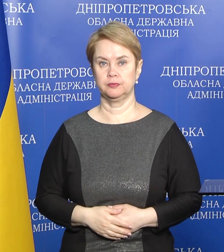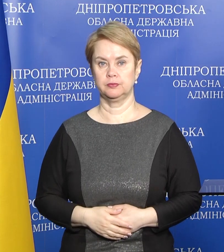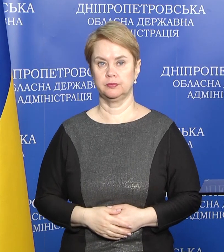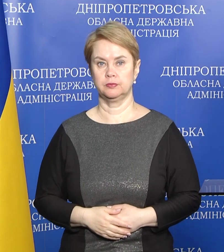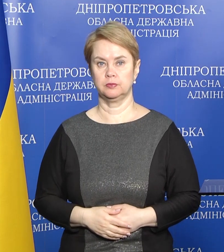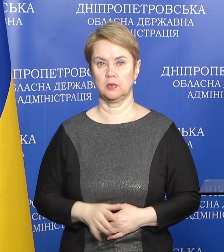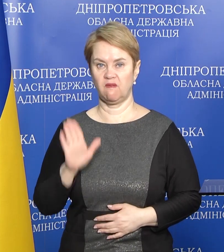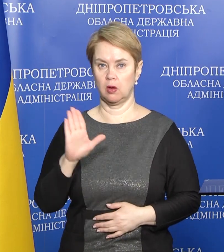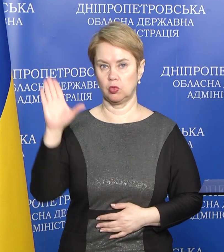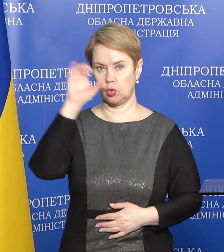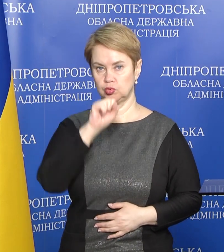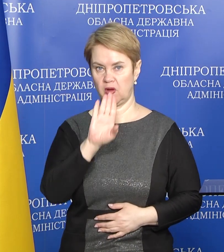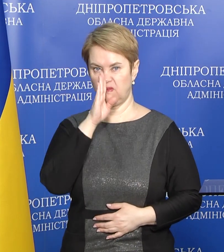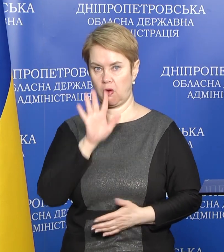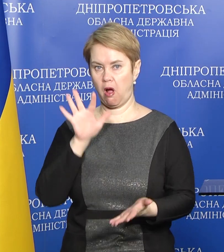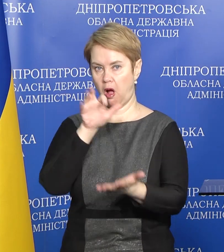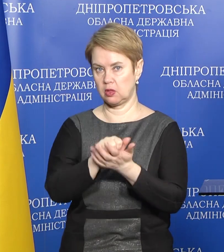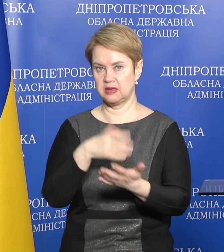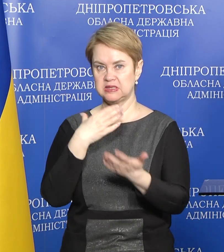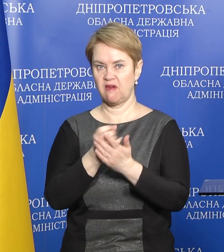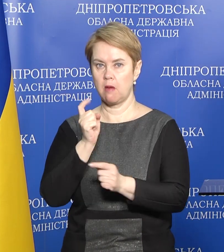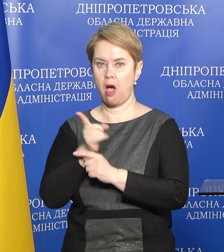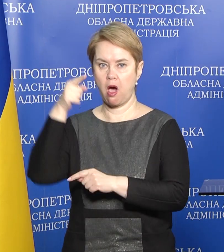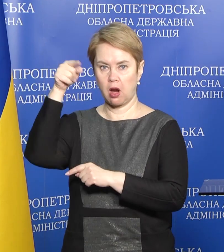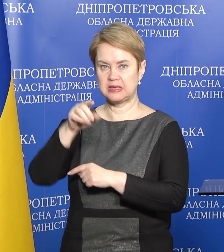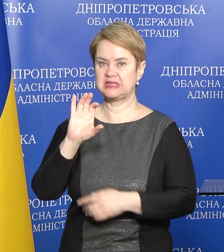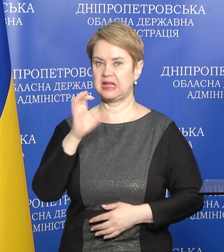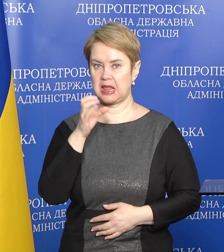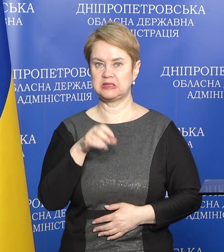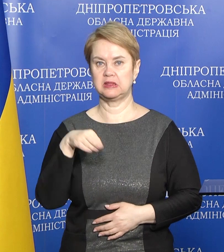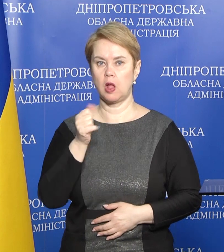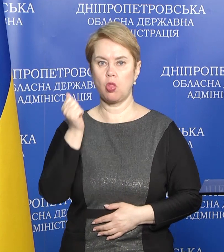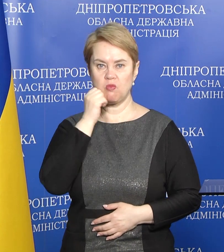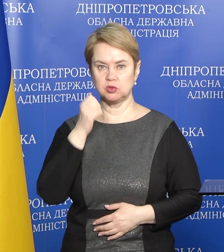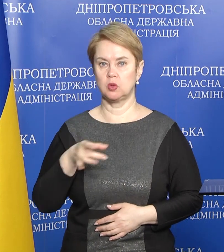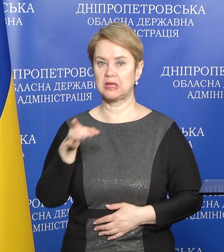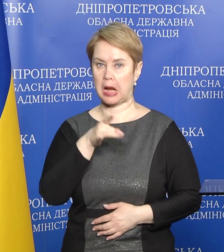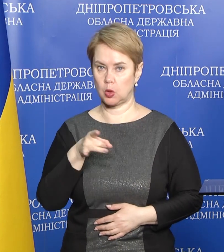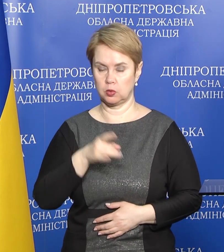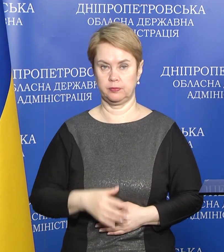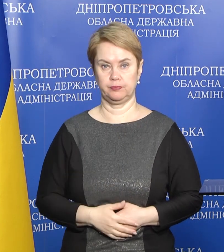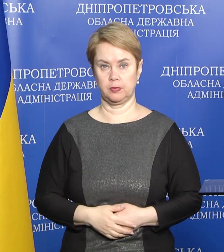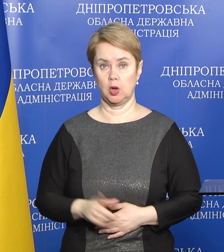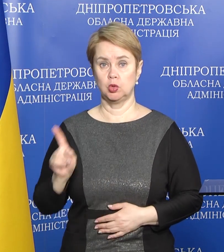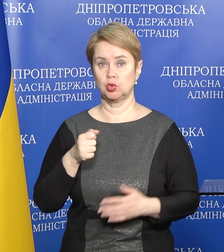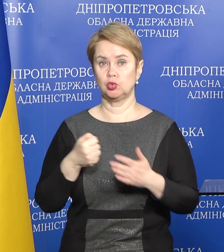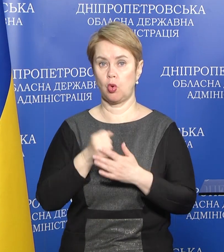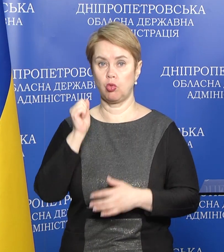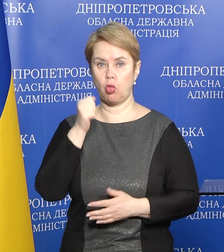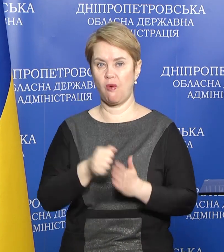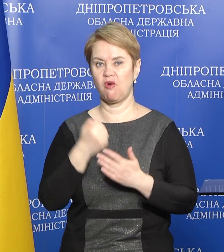Вночі ворог атакував своїми ракетами Синельниківські та Новомосковські райони. Щодо